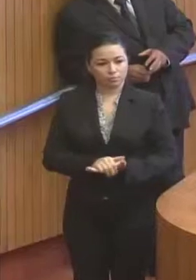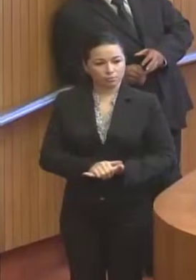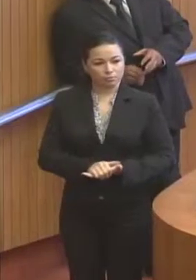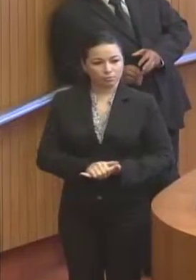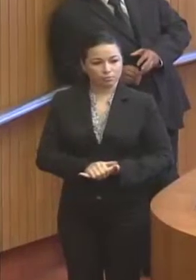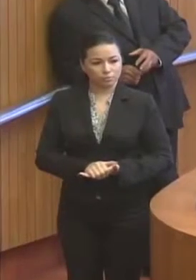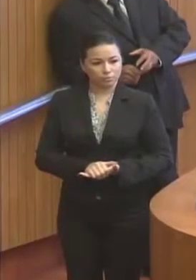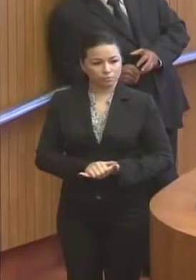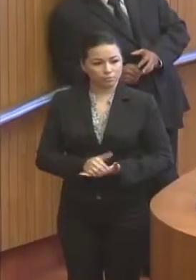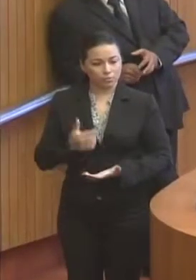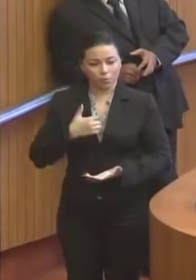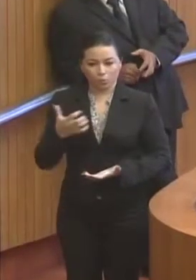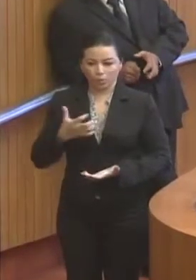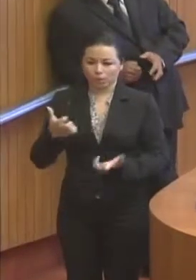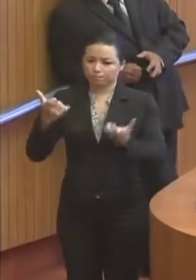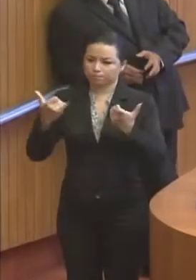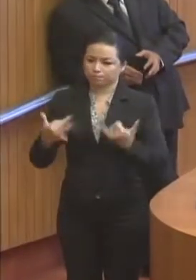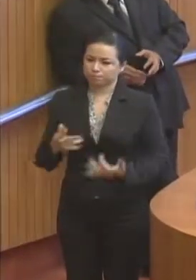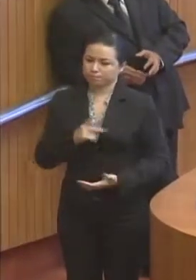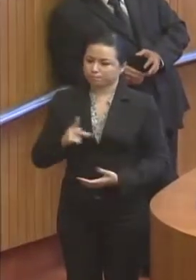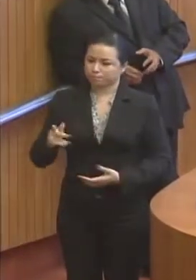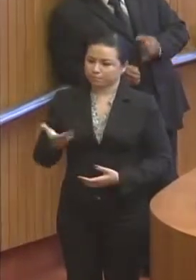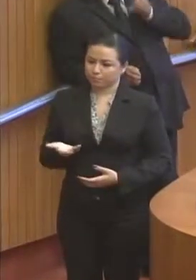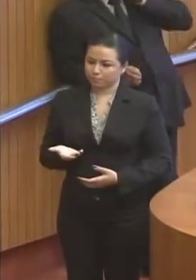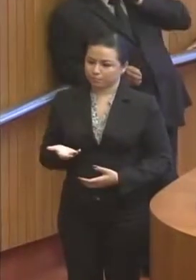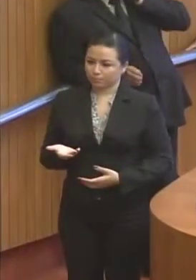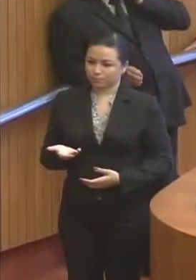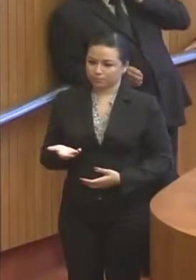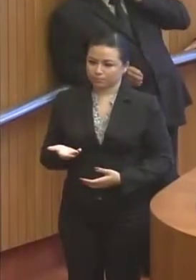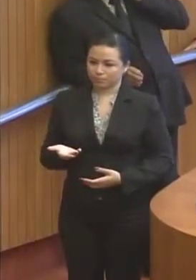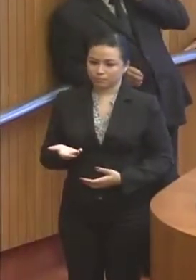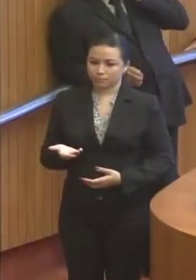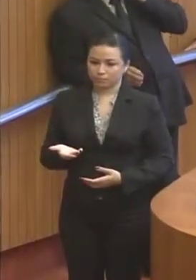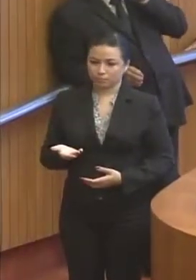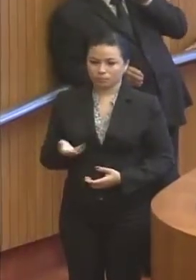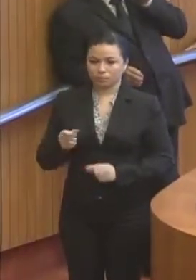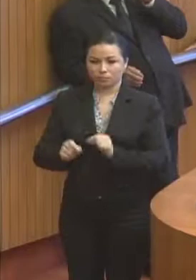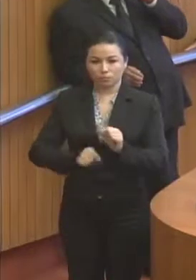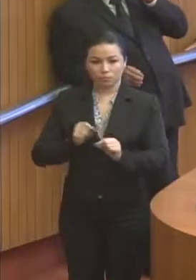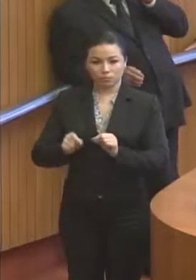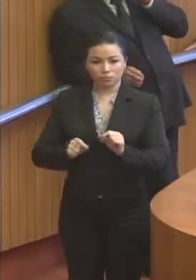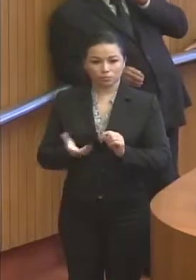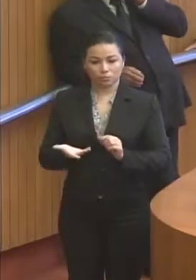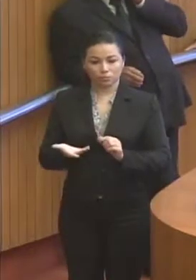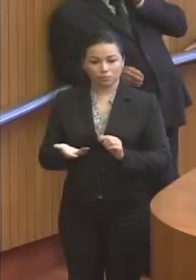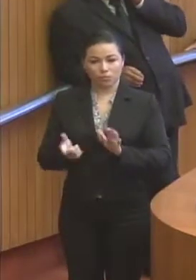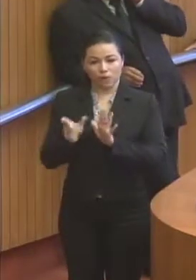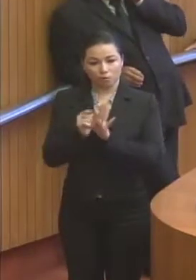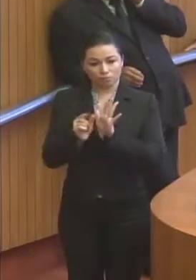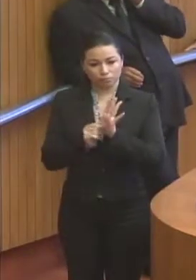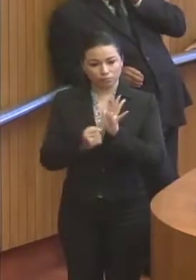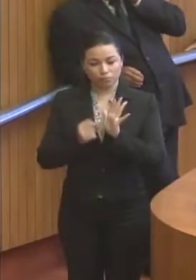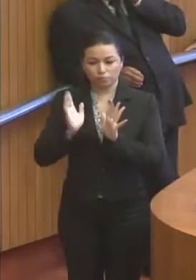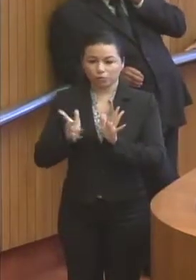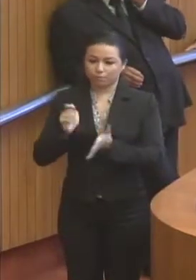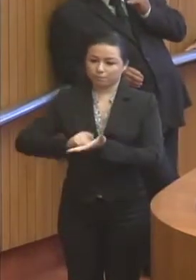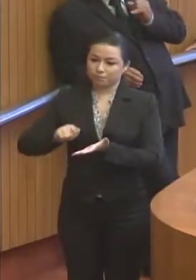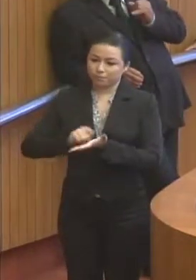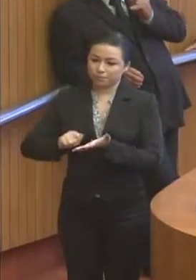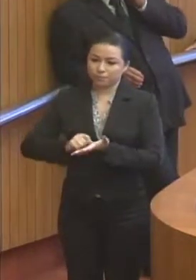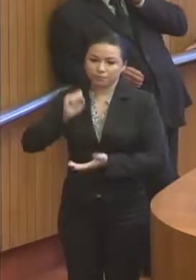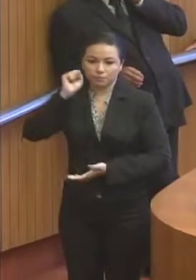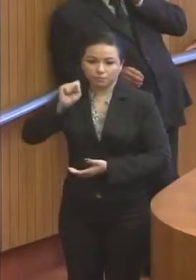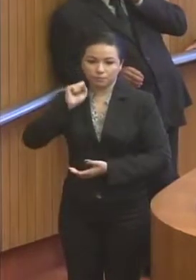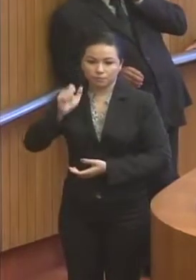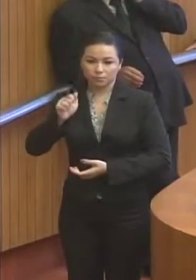Eu quero tratar, seu presidente, de um artigo que foi escrito pelo senador Aécio,